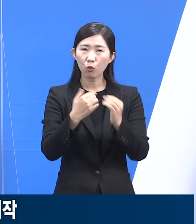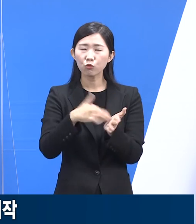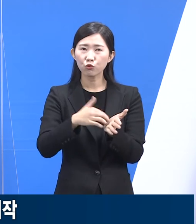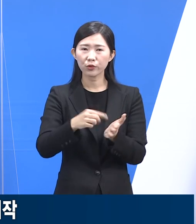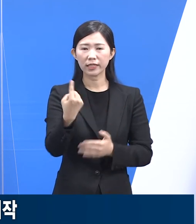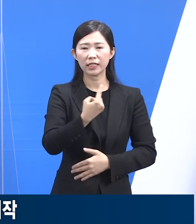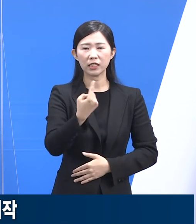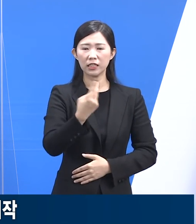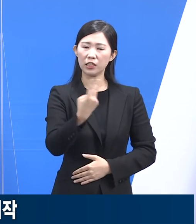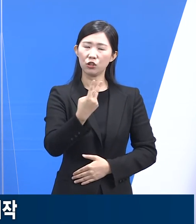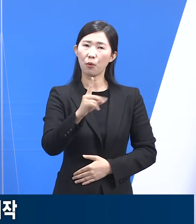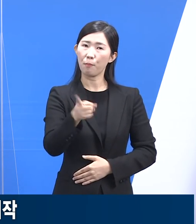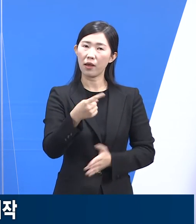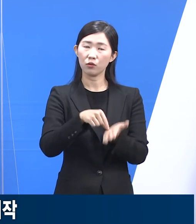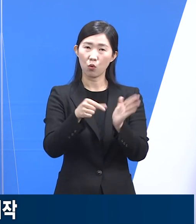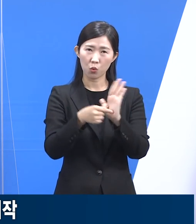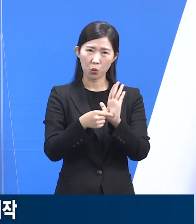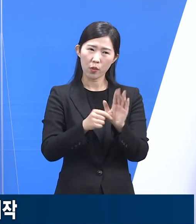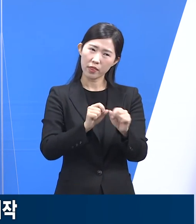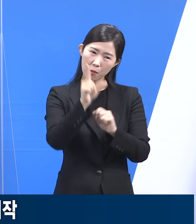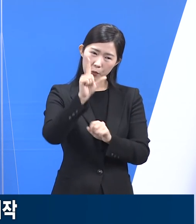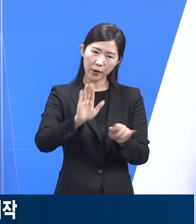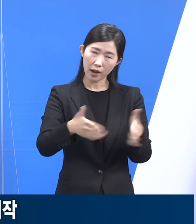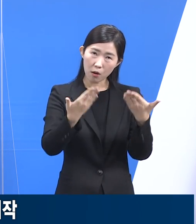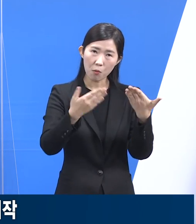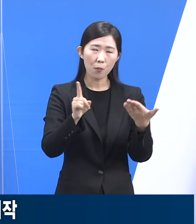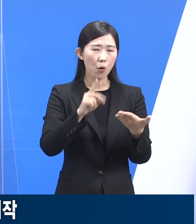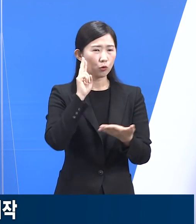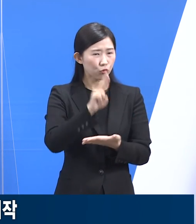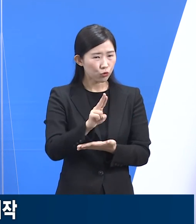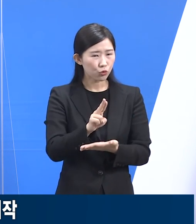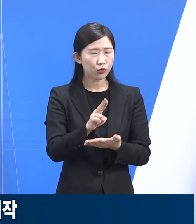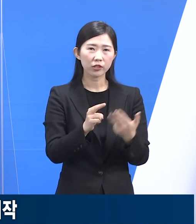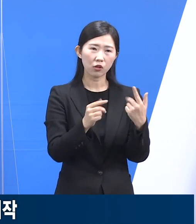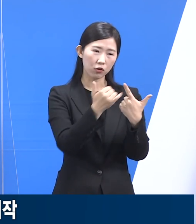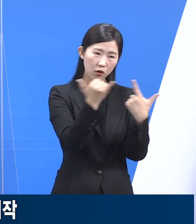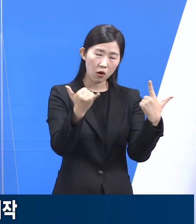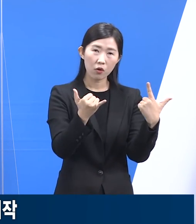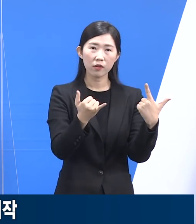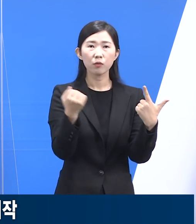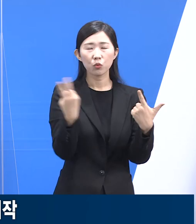중증 사례는 6건, 사망 사례는 총 16건 보고되었습니다.